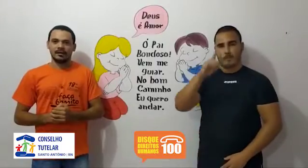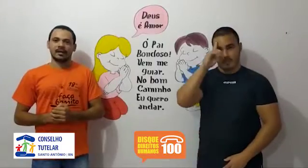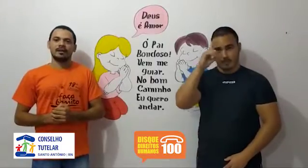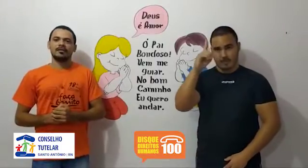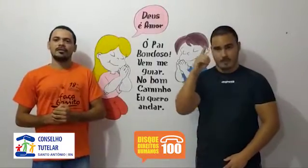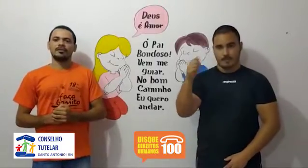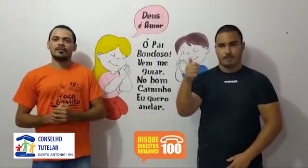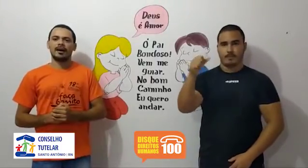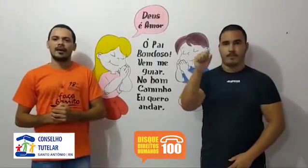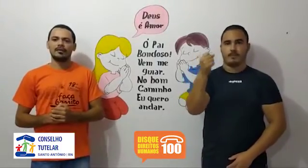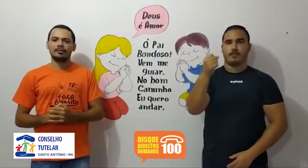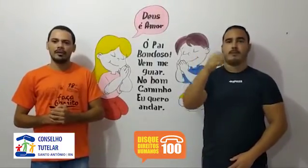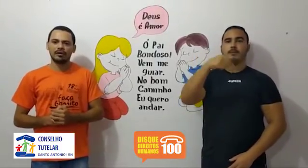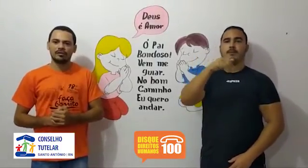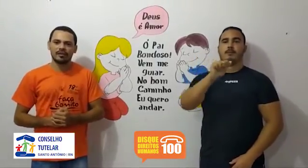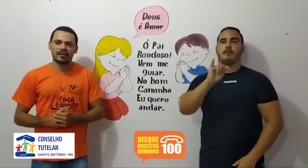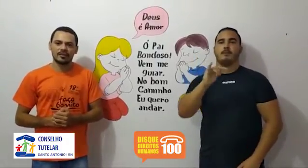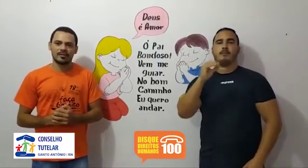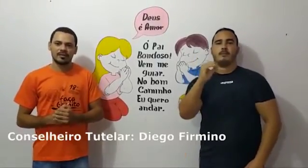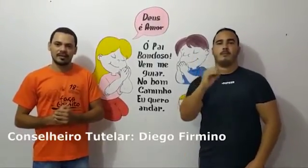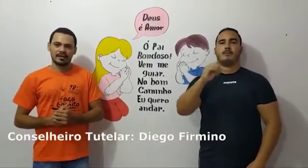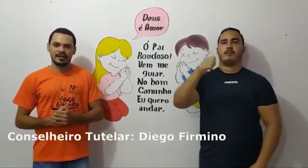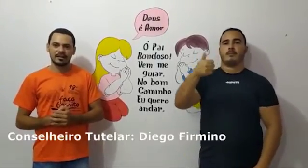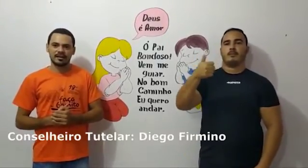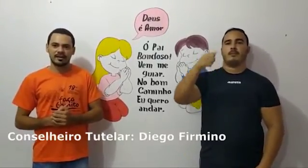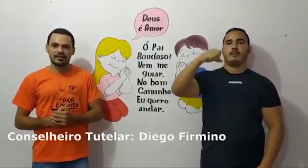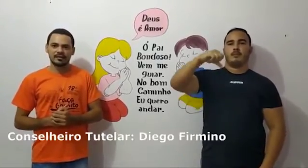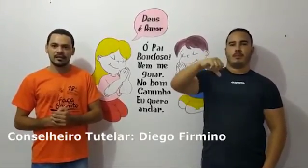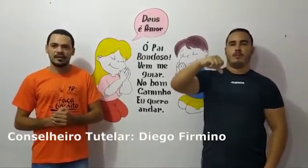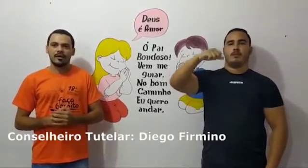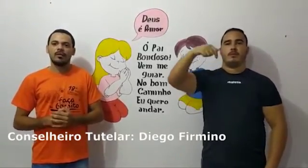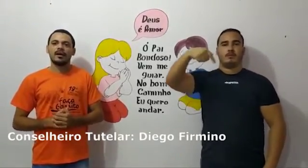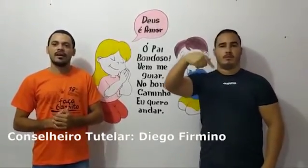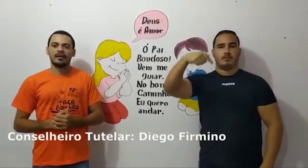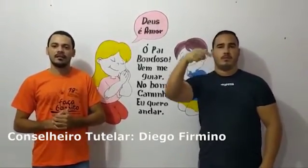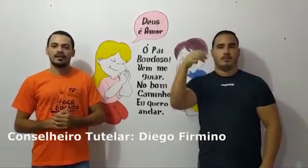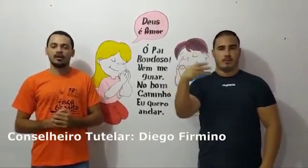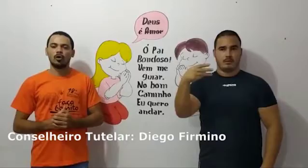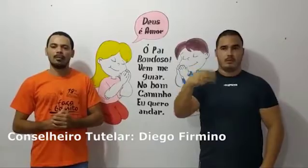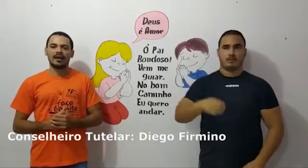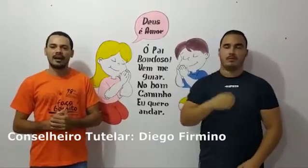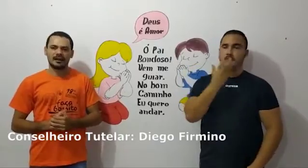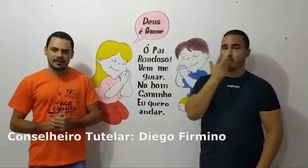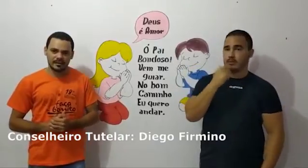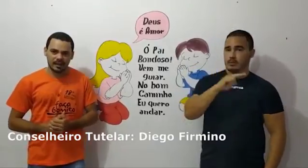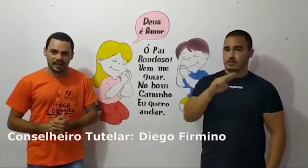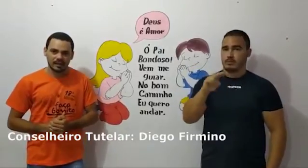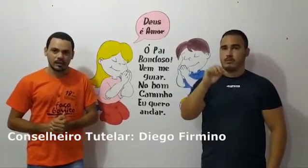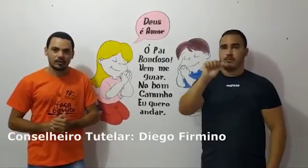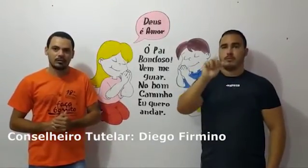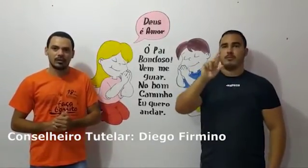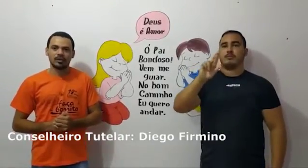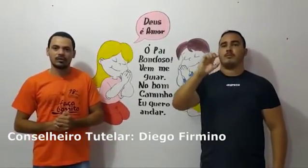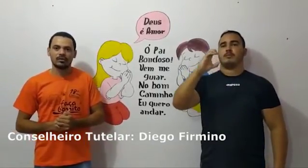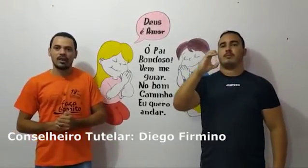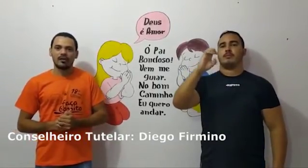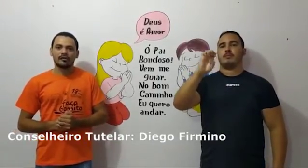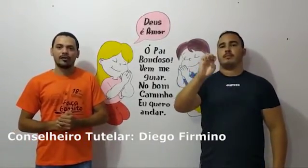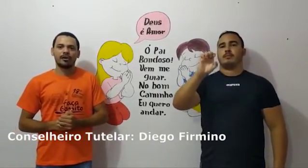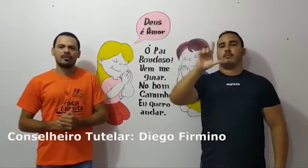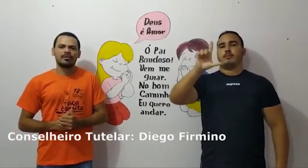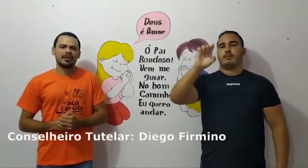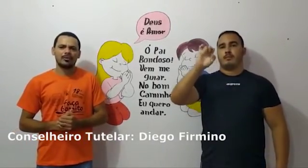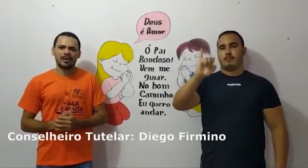Em 18 de maio de 1973, uma criança de nome Araceli, de 8 anos,